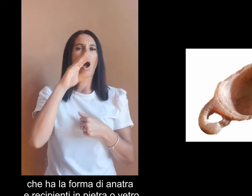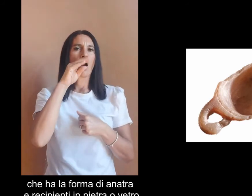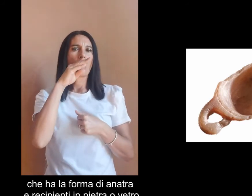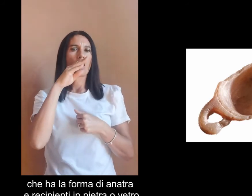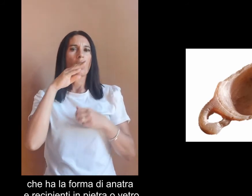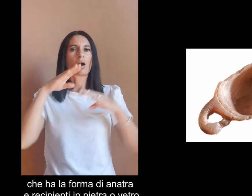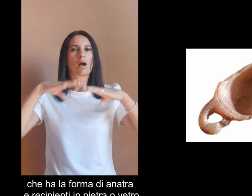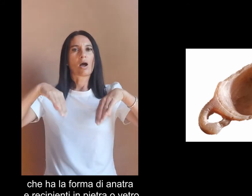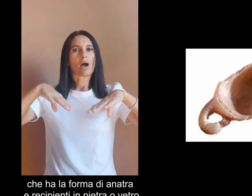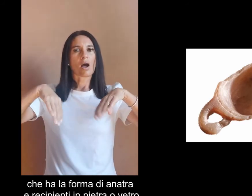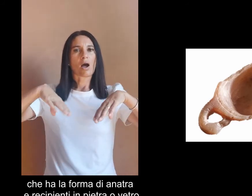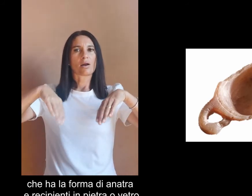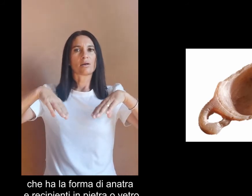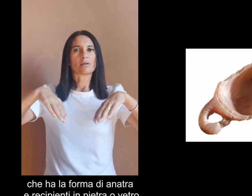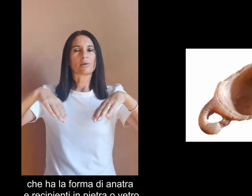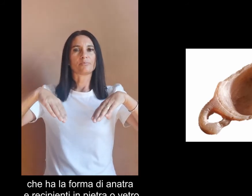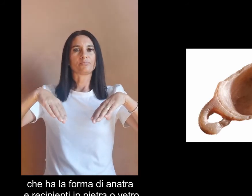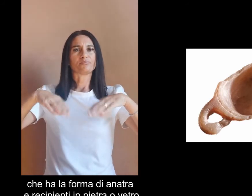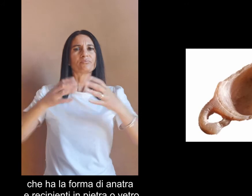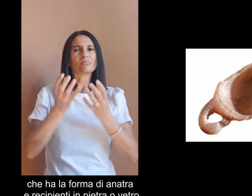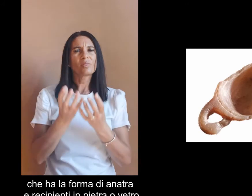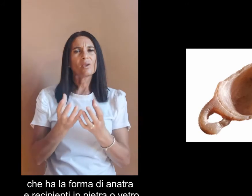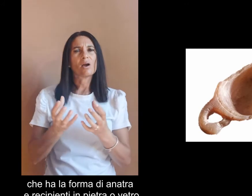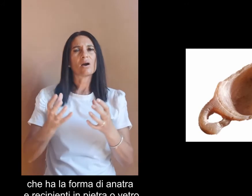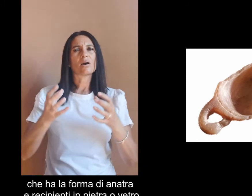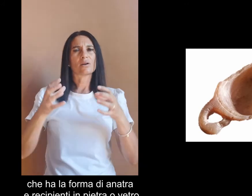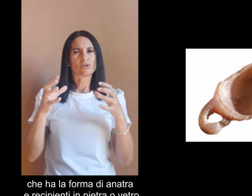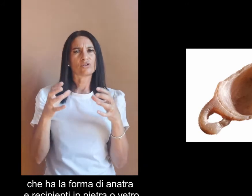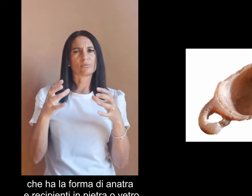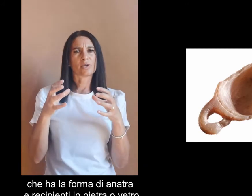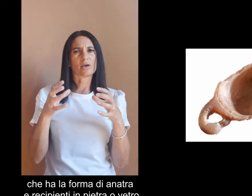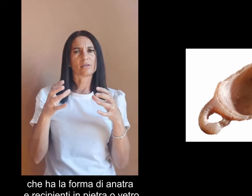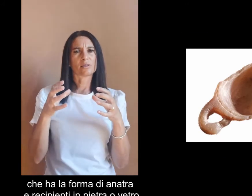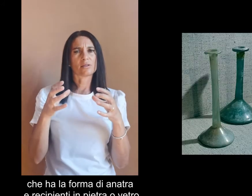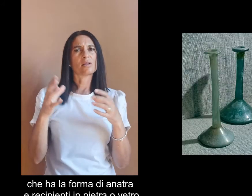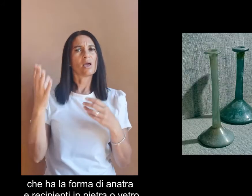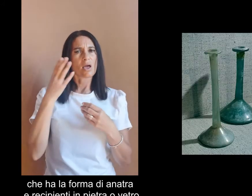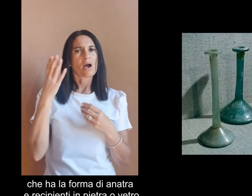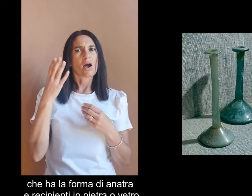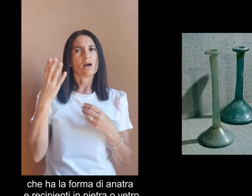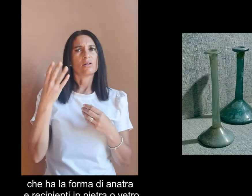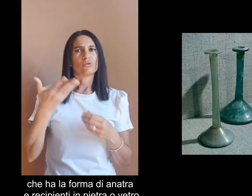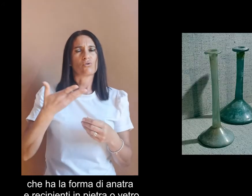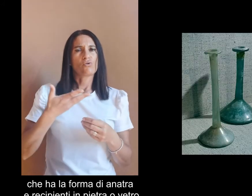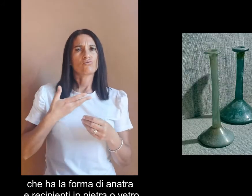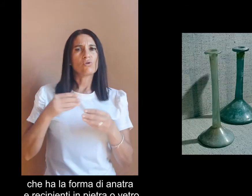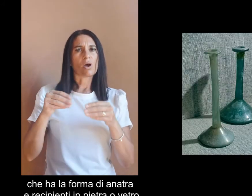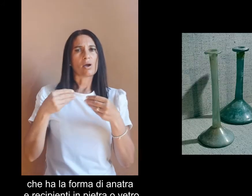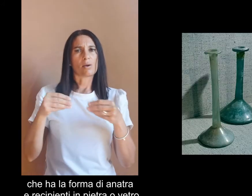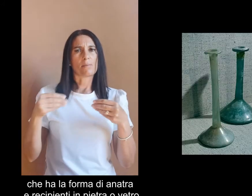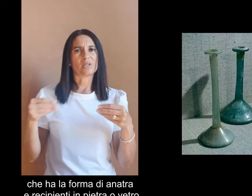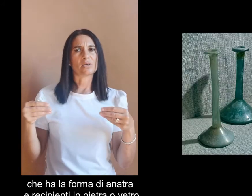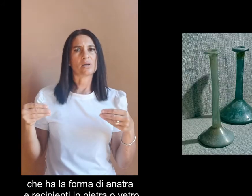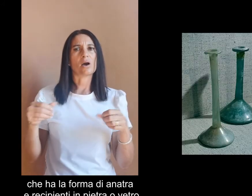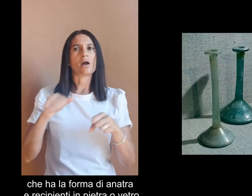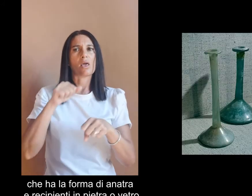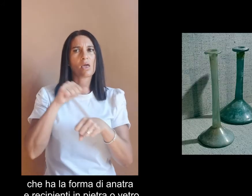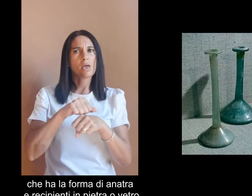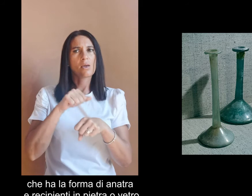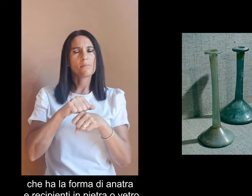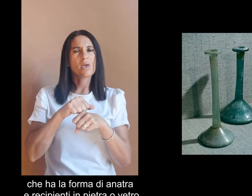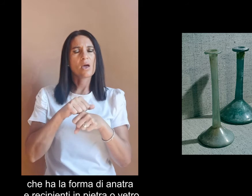che ha la forma di anatra e recipienti